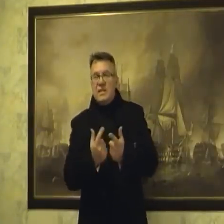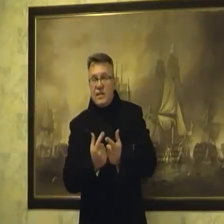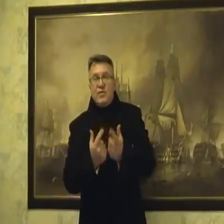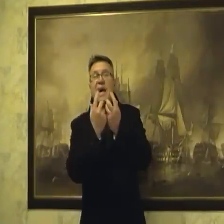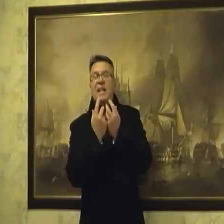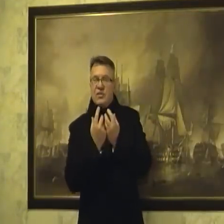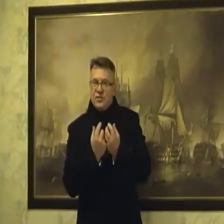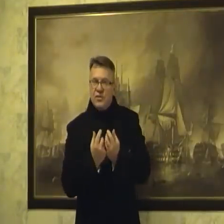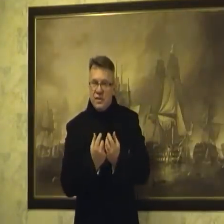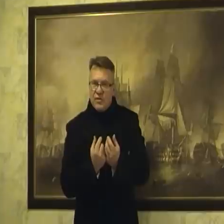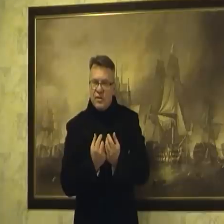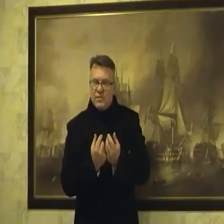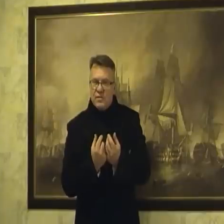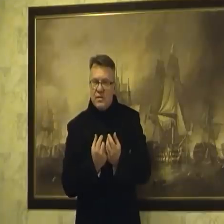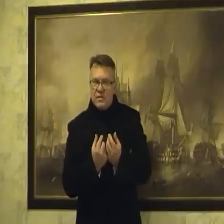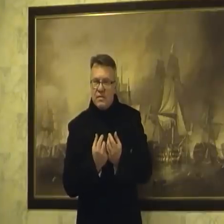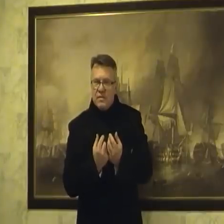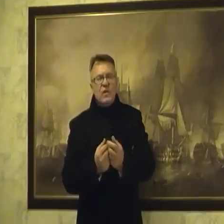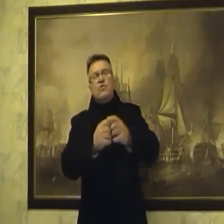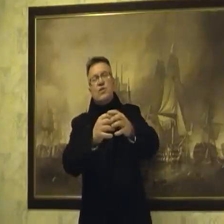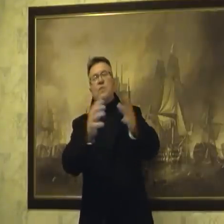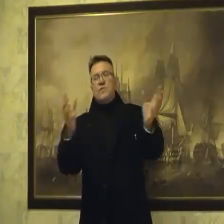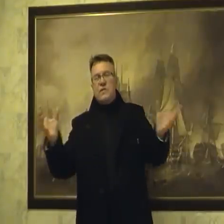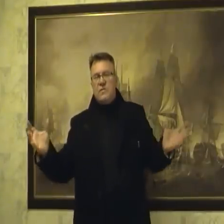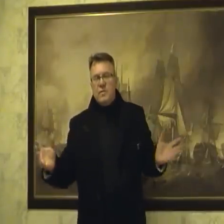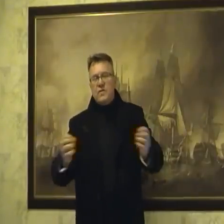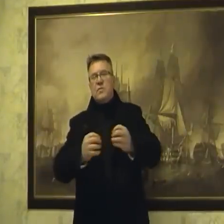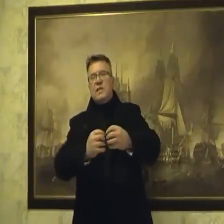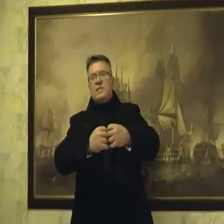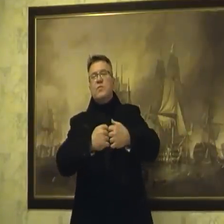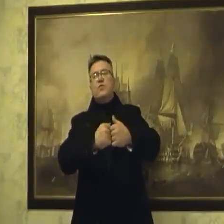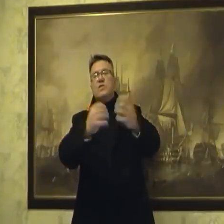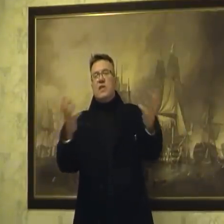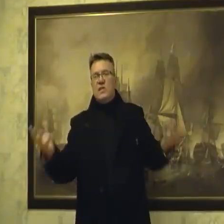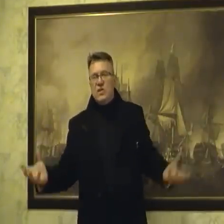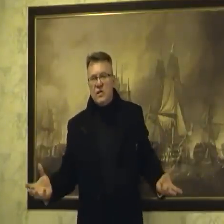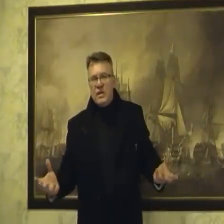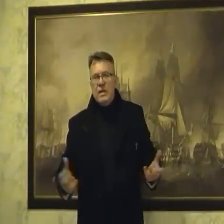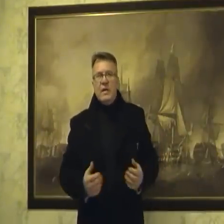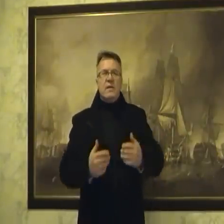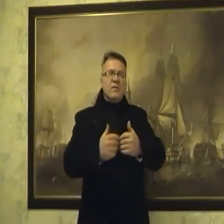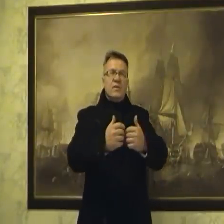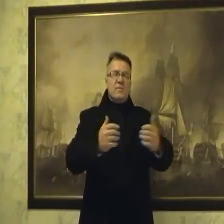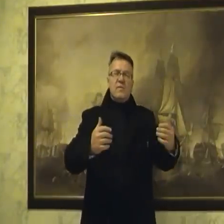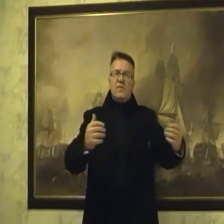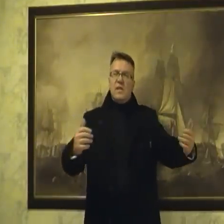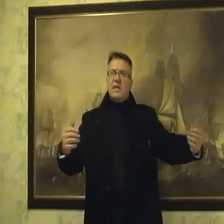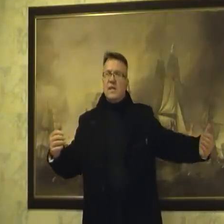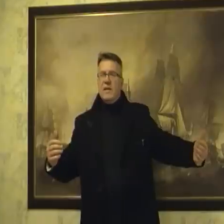nas interesują, a dlaczego tego się nie mówi. Niektórzy tylko powiedzą, tam powiedzmy, tacy miłośnicy historii i oni tam mówią o dalekiej